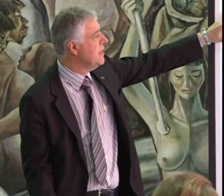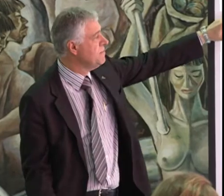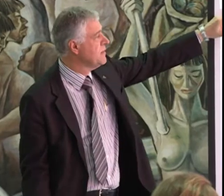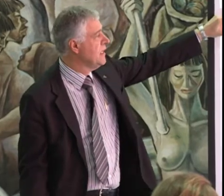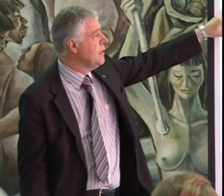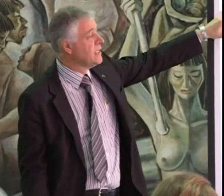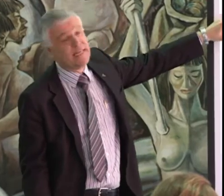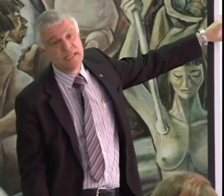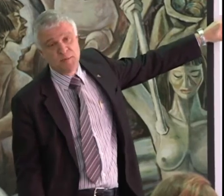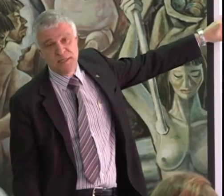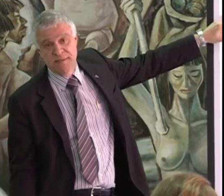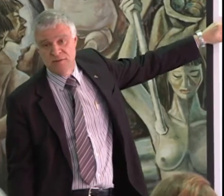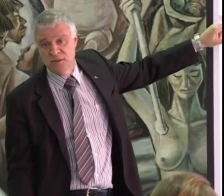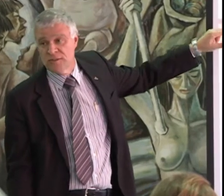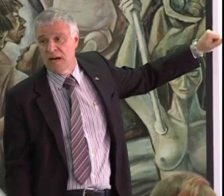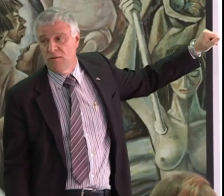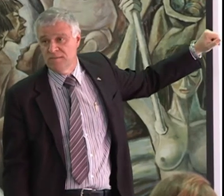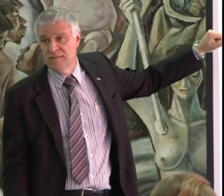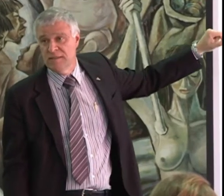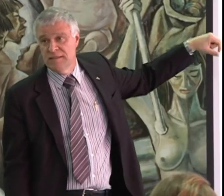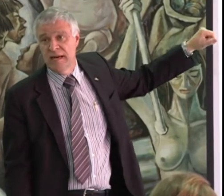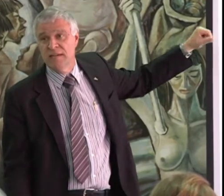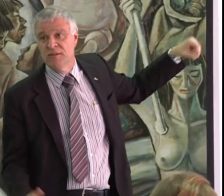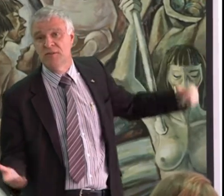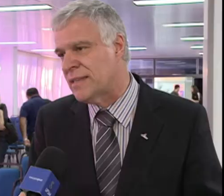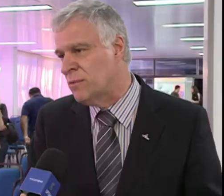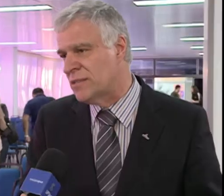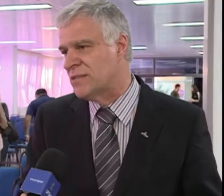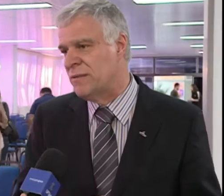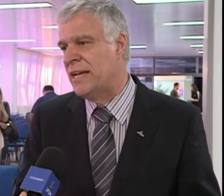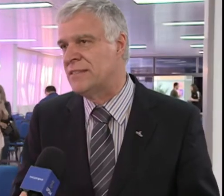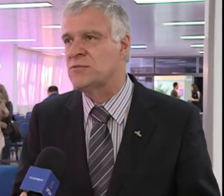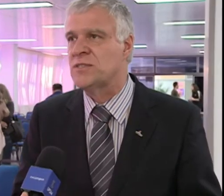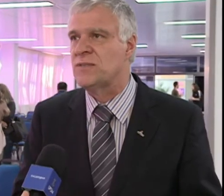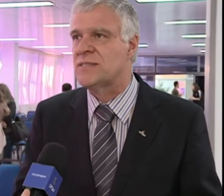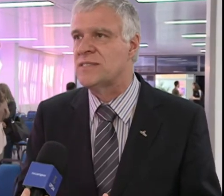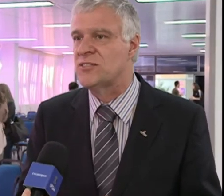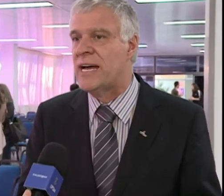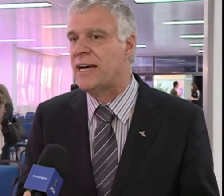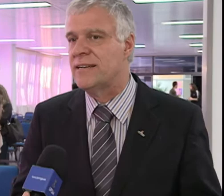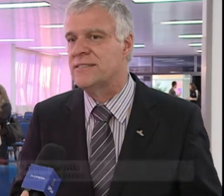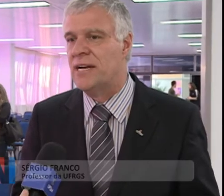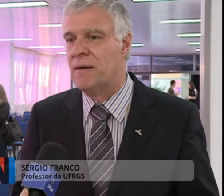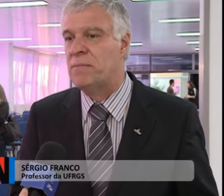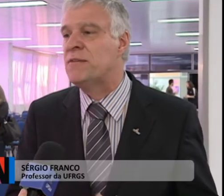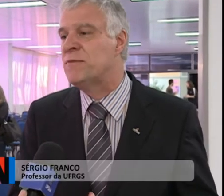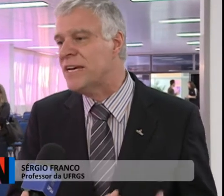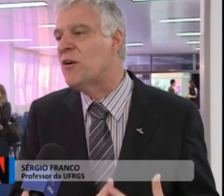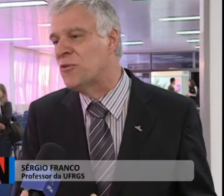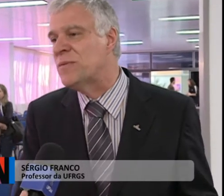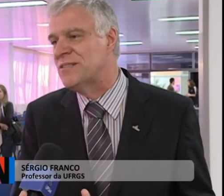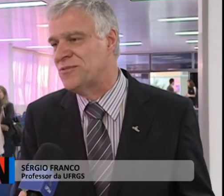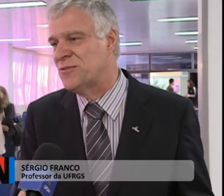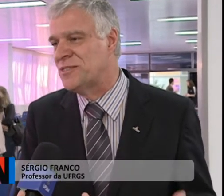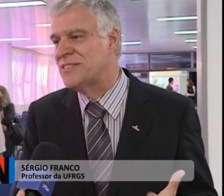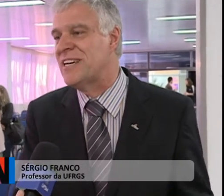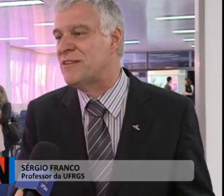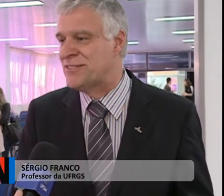fragilidades encontradas. A gente consegue detectar muitas falhas, inclusive já prever algumas coisas que a avaliação